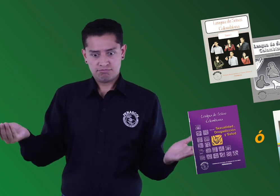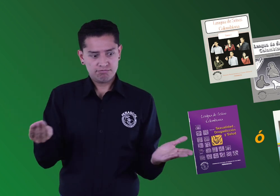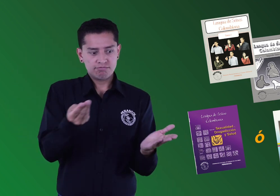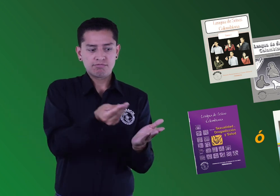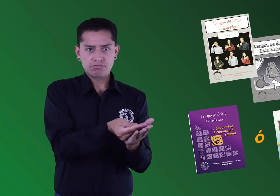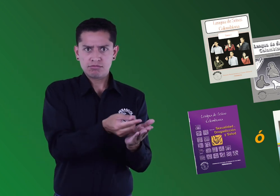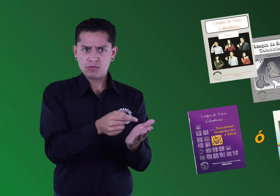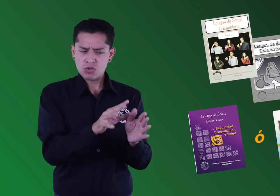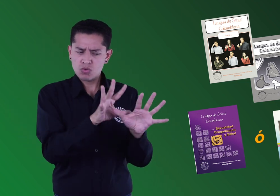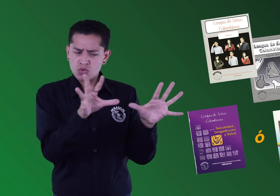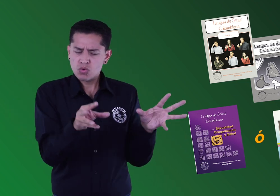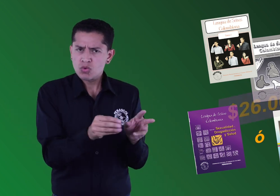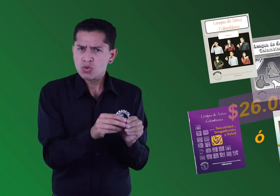un valor de 26 mil pesos.